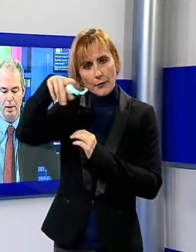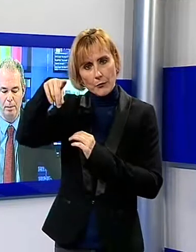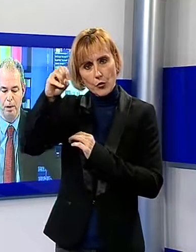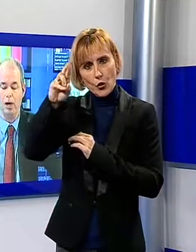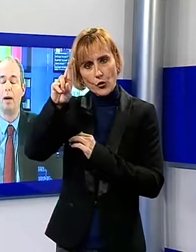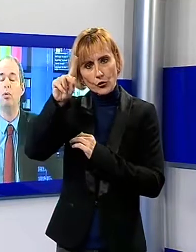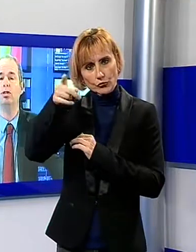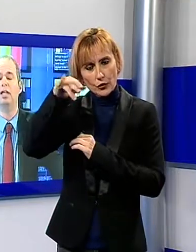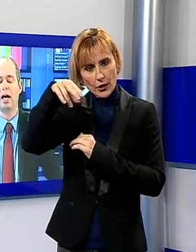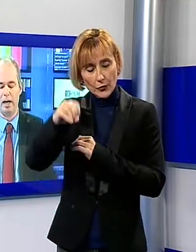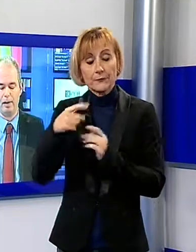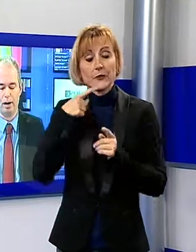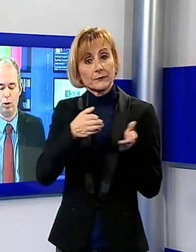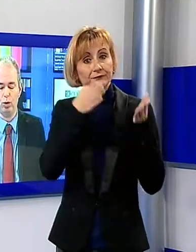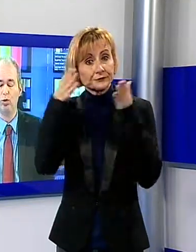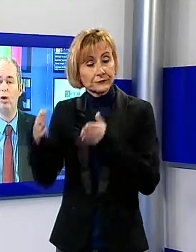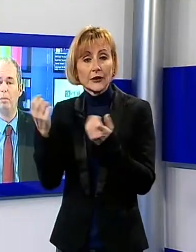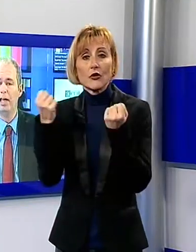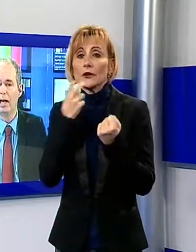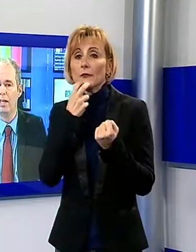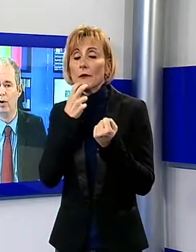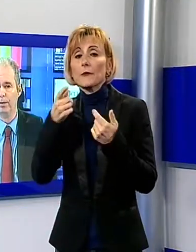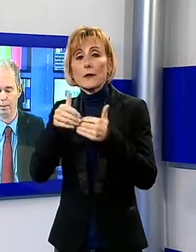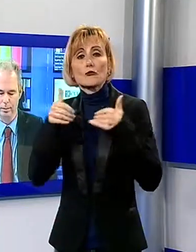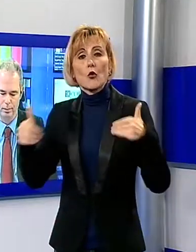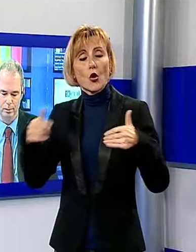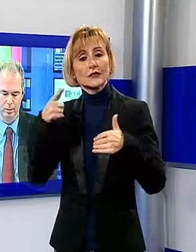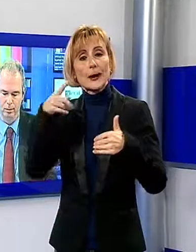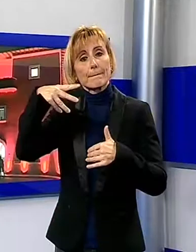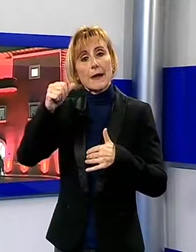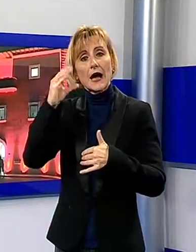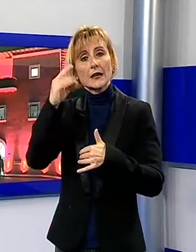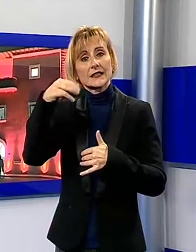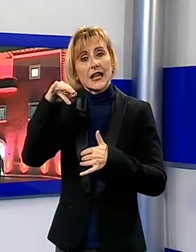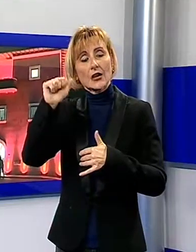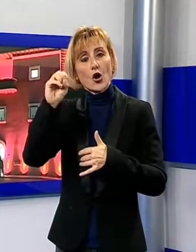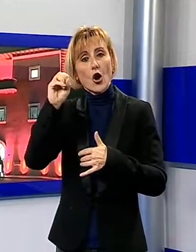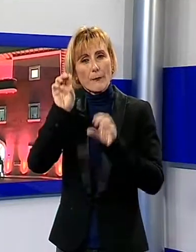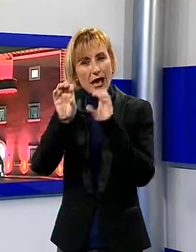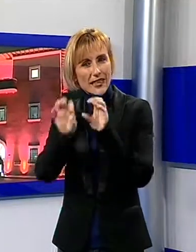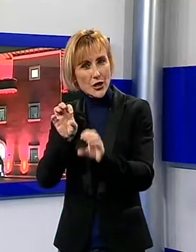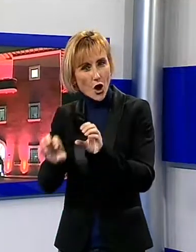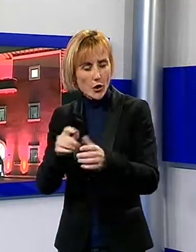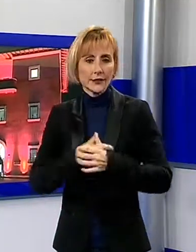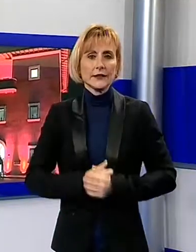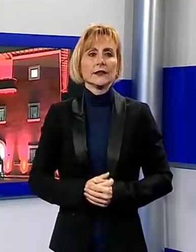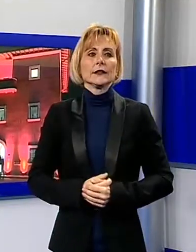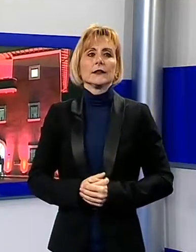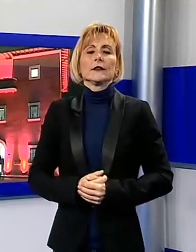per una mostra evento sui macchiaioli. L'arte invade il fortino alla vigilia del Natale. L'uomo